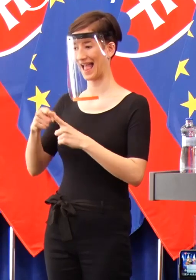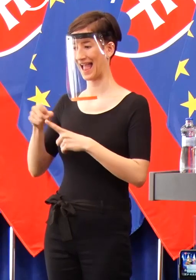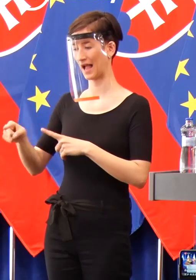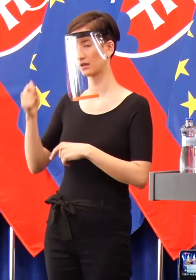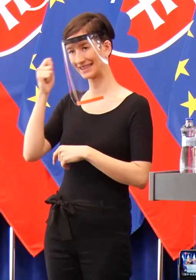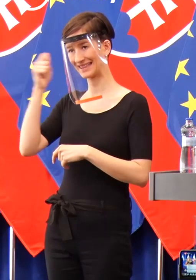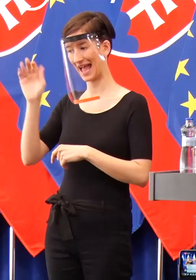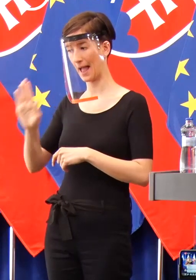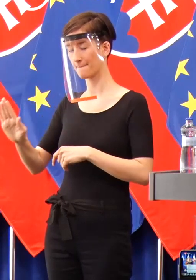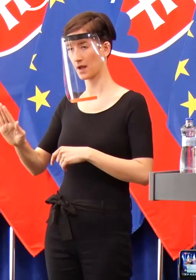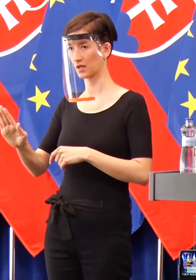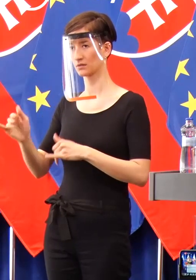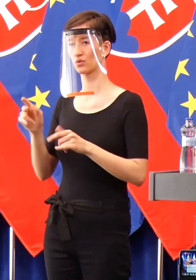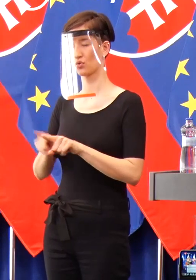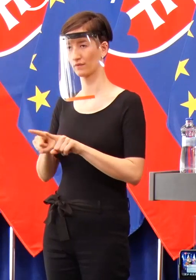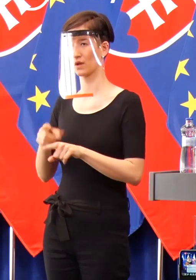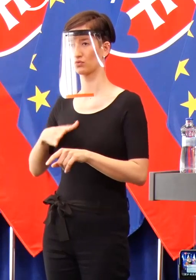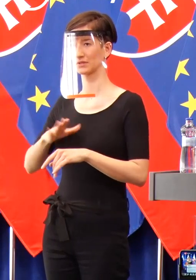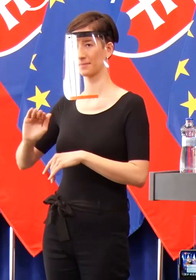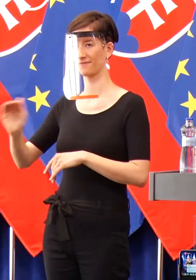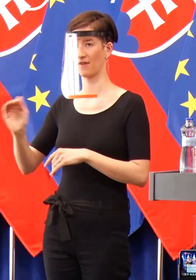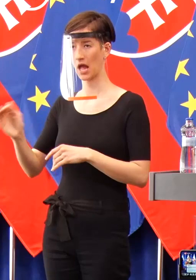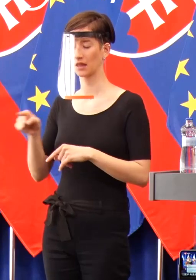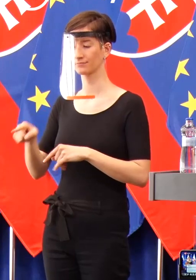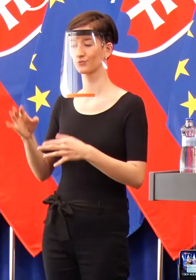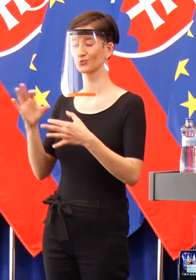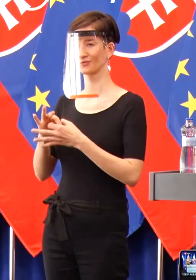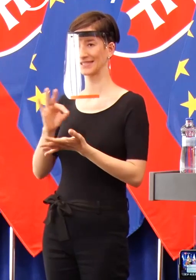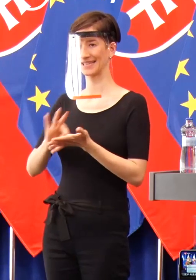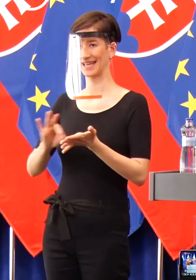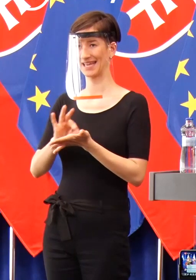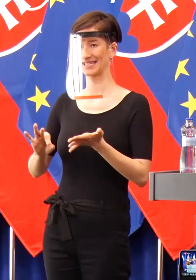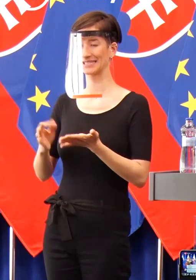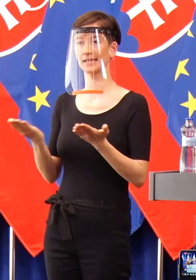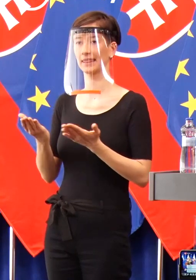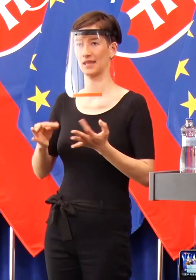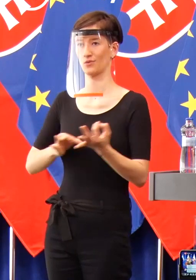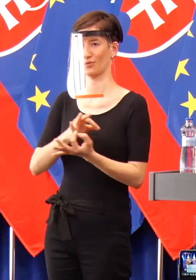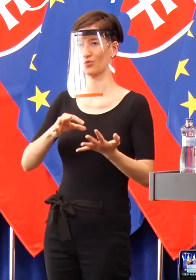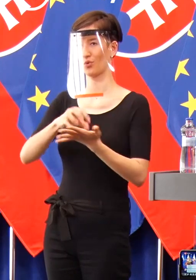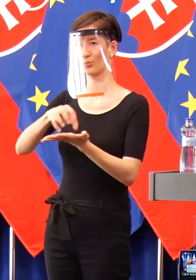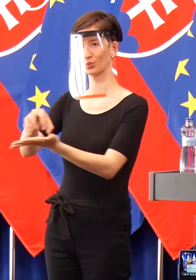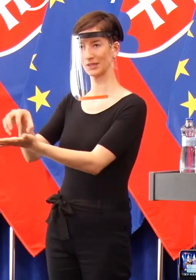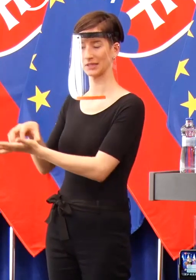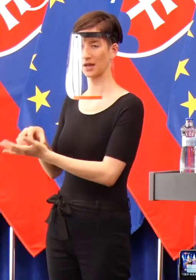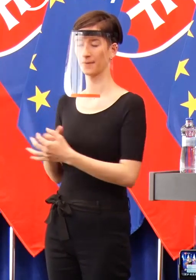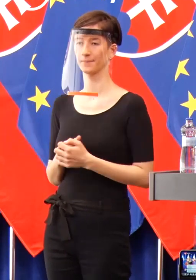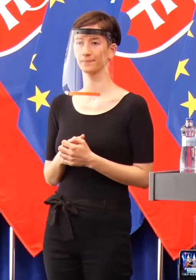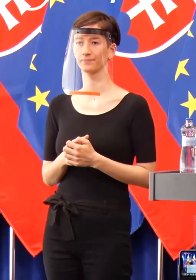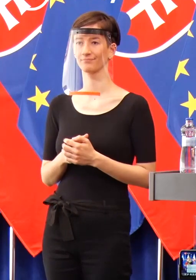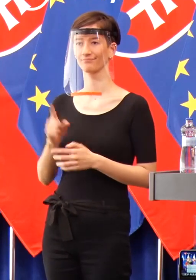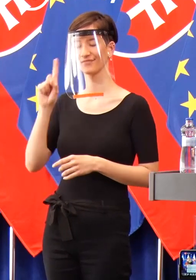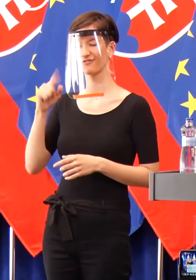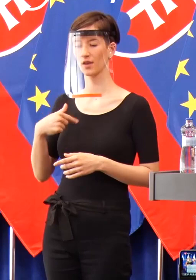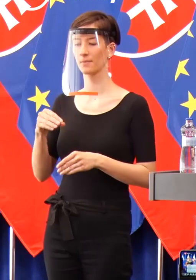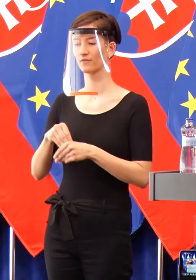ktorý vlastne identifikoval takéto slabšie miesta, ktoré sú asi dve. Vieme, že drvíva väčšina prípadov, ak nie všetky, sú